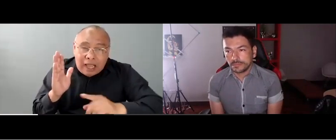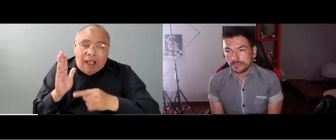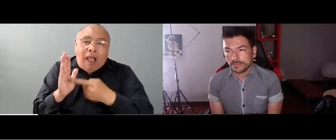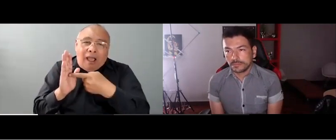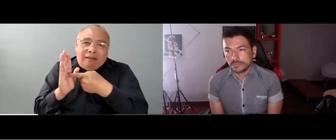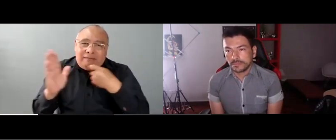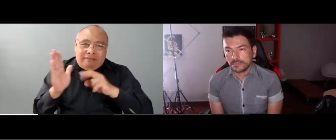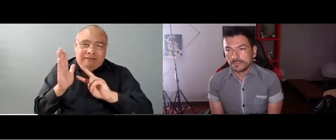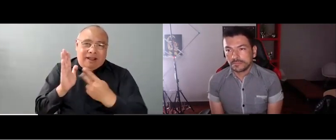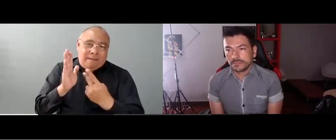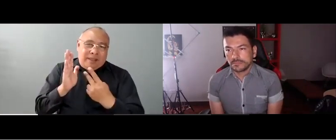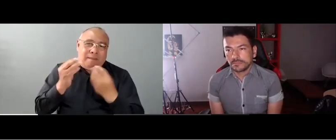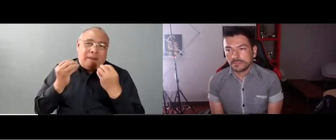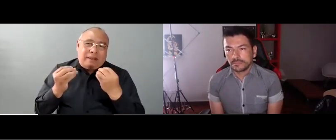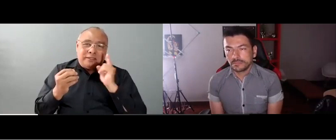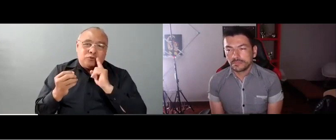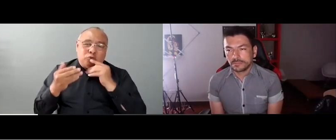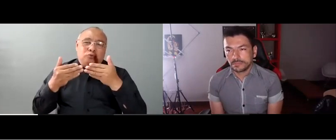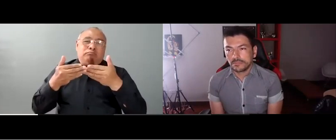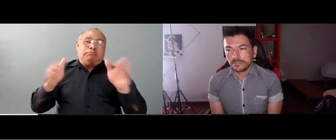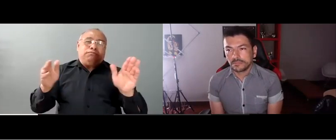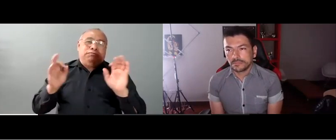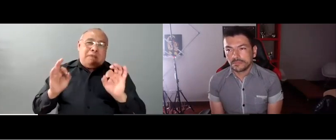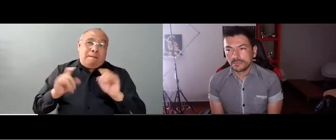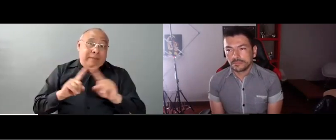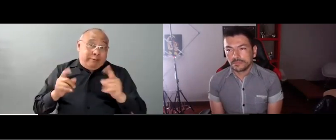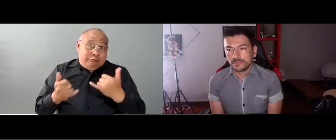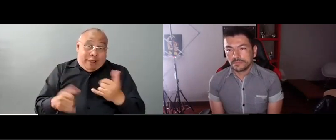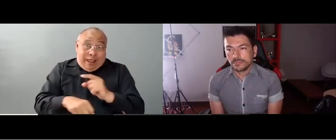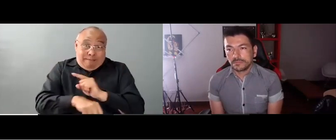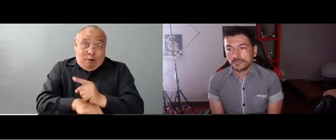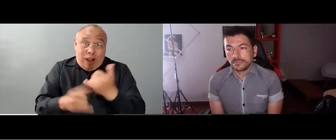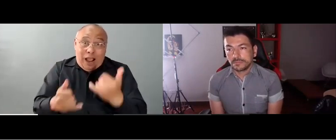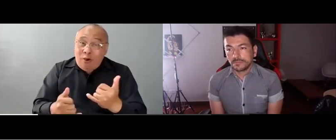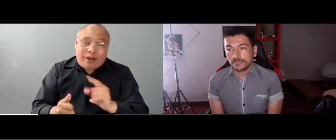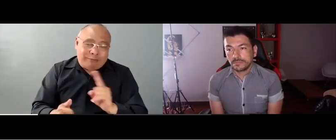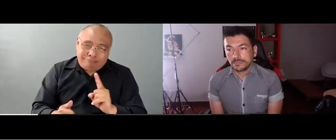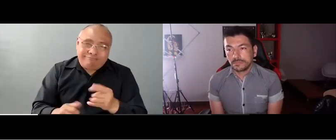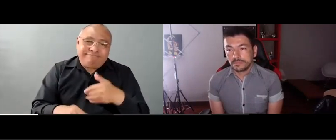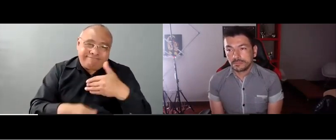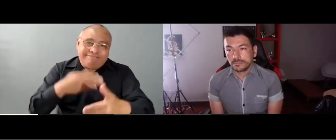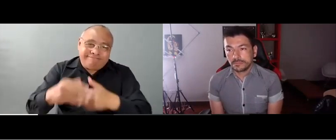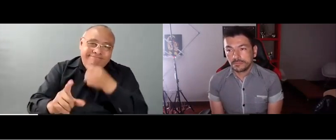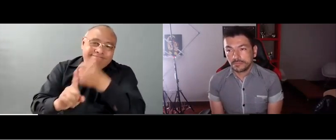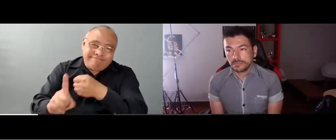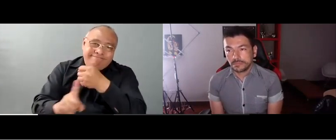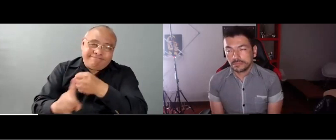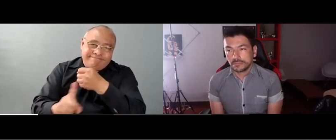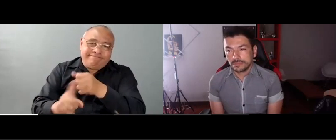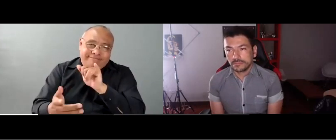que se pueda sacar un acto administrativo en el cual se cambie ese requisito que se tiene de la parte de